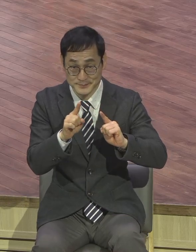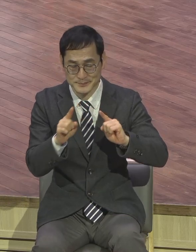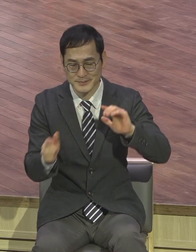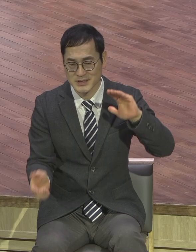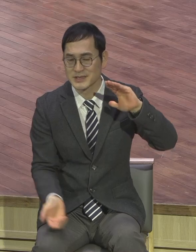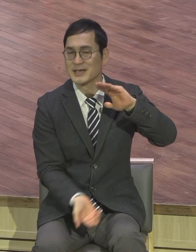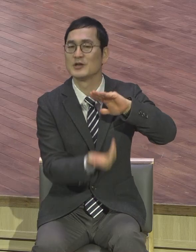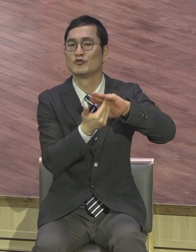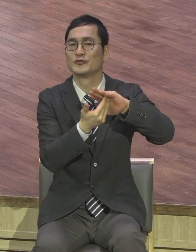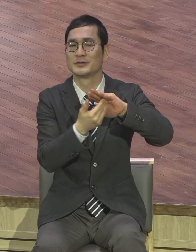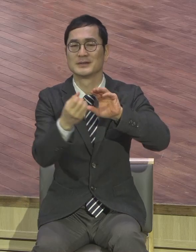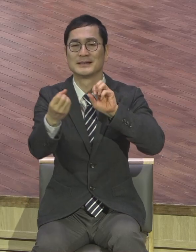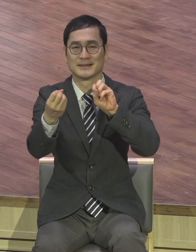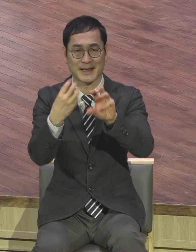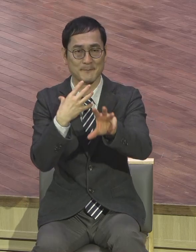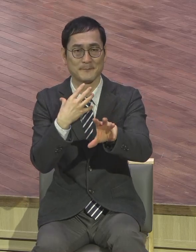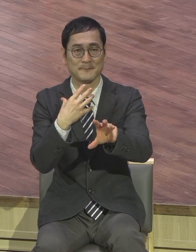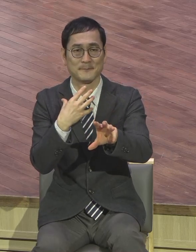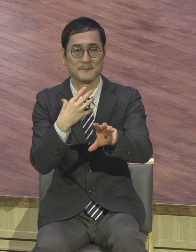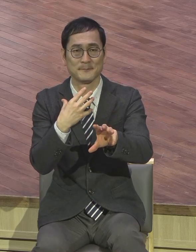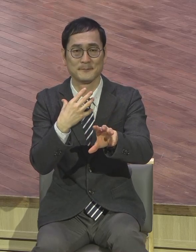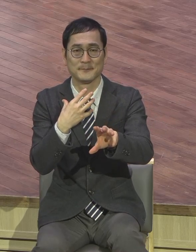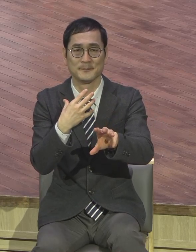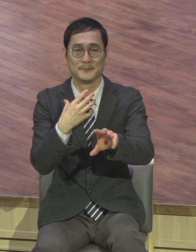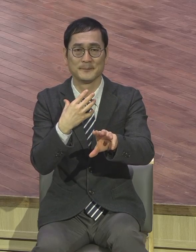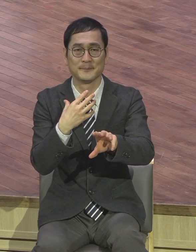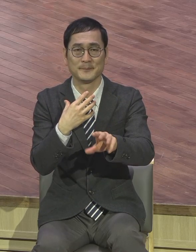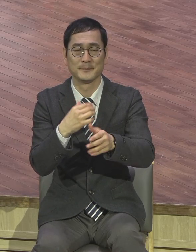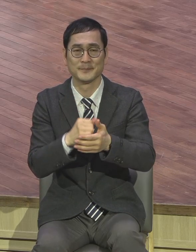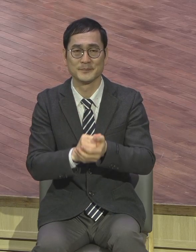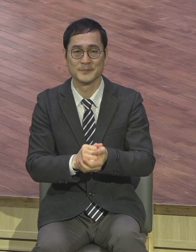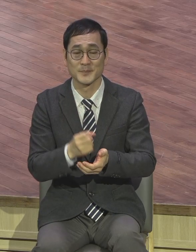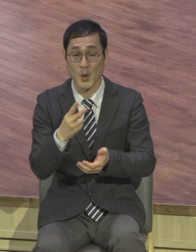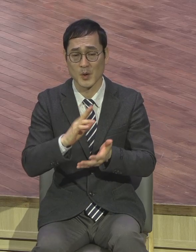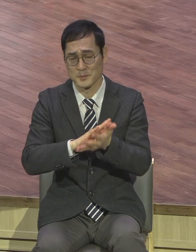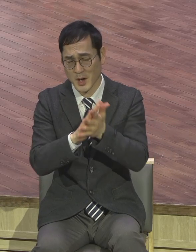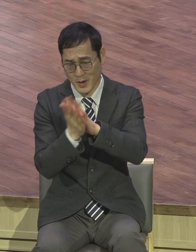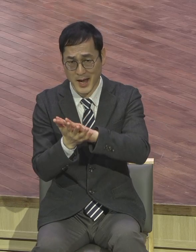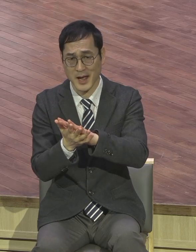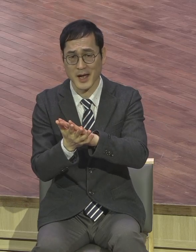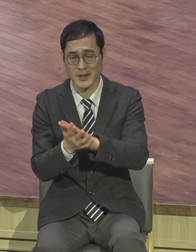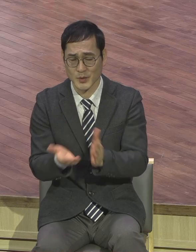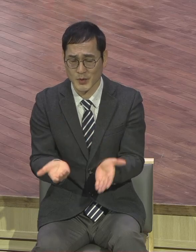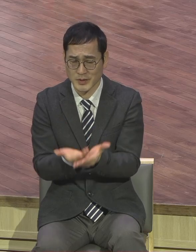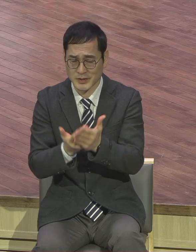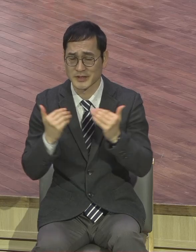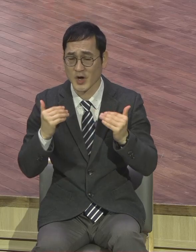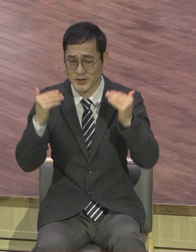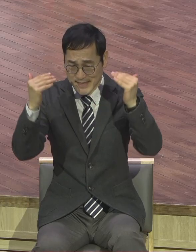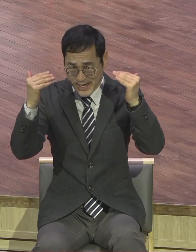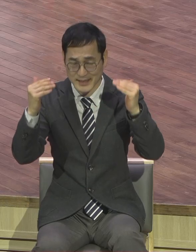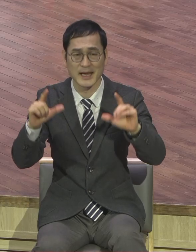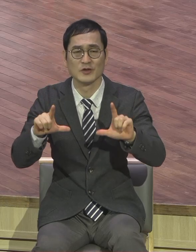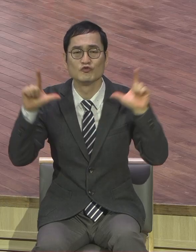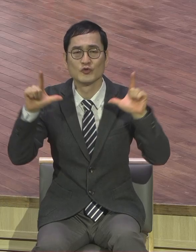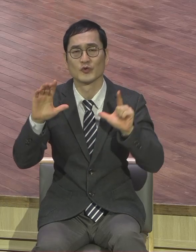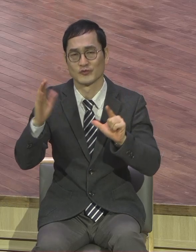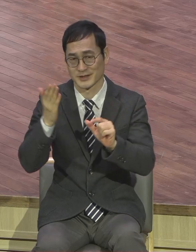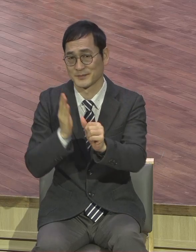성장과 변화의 주역으로 서란 누가 하겠지 뭐 내가 뭐 믿음이 약했어